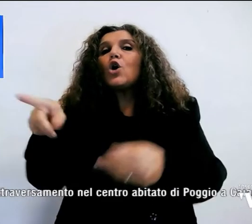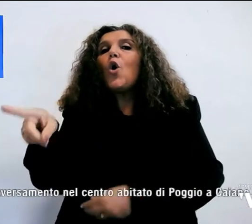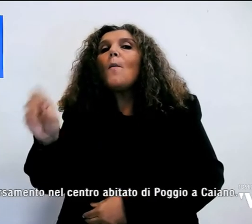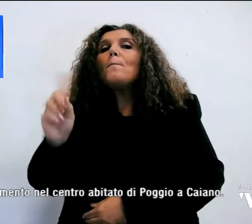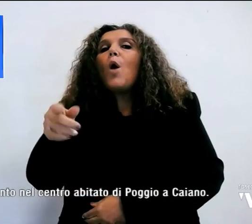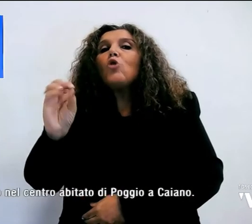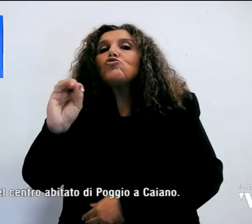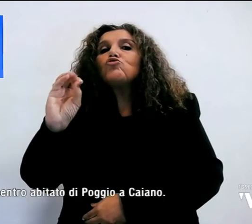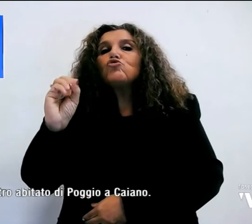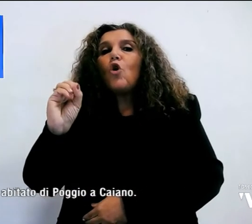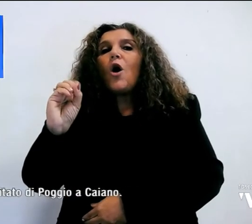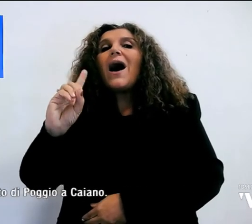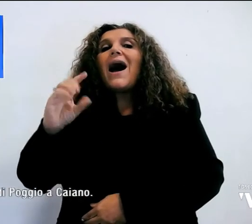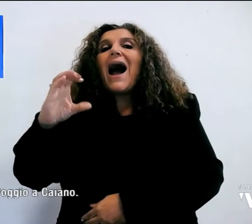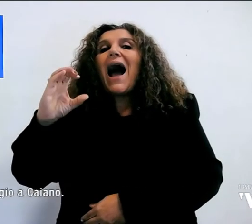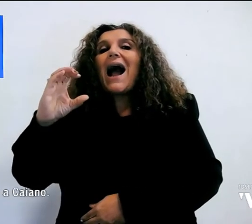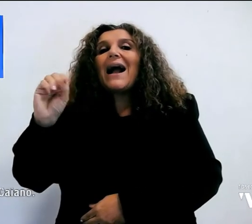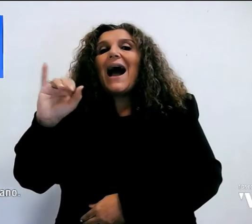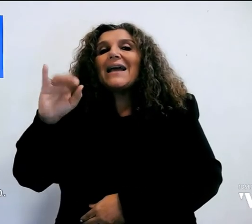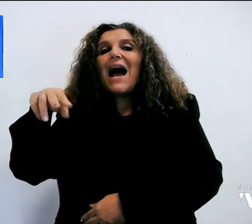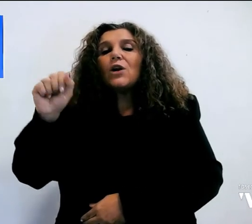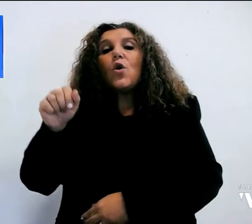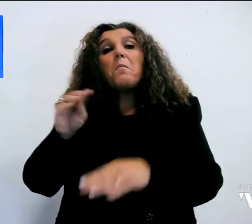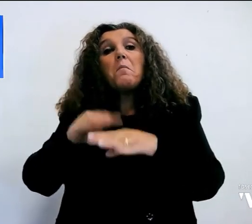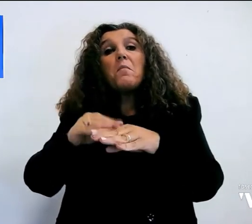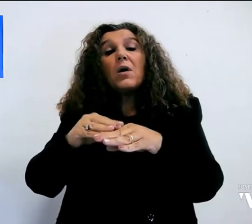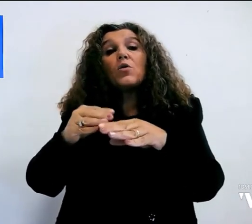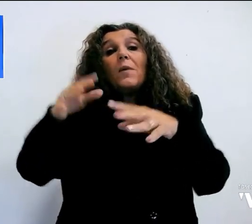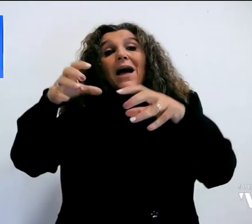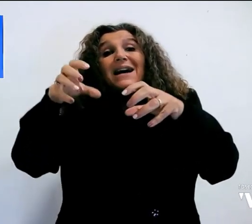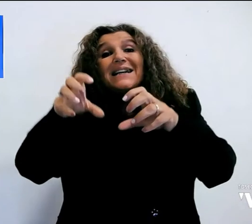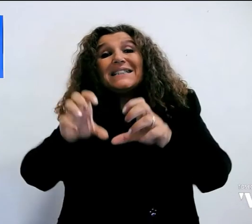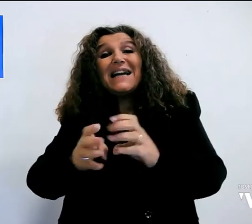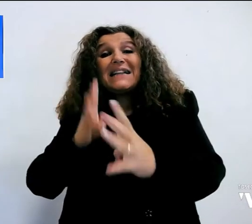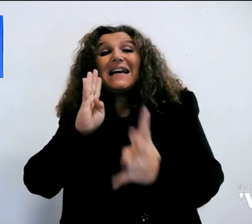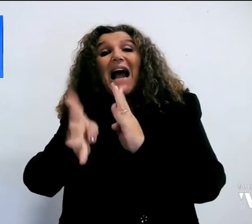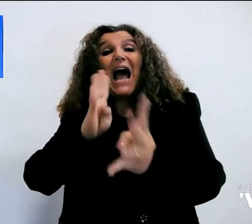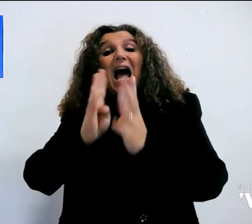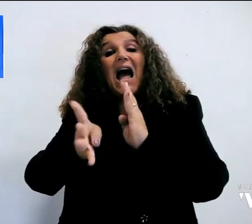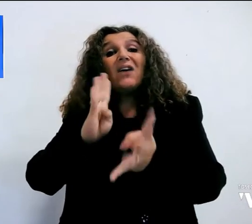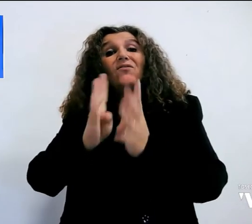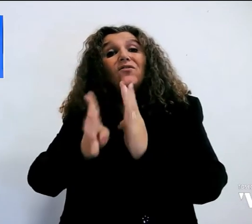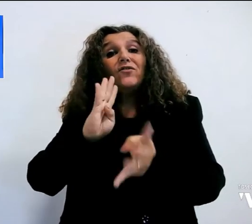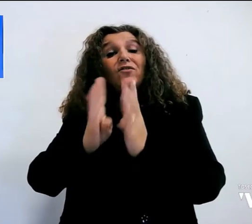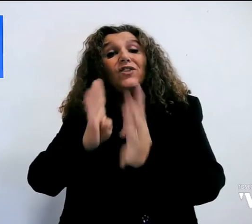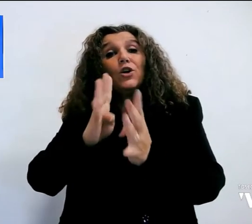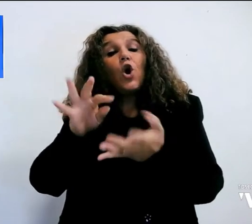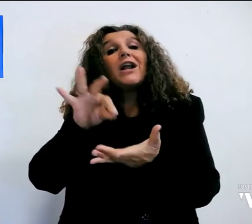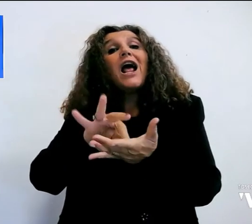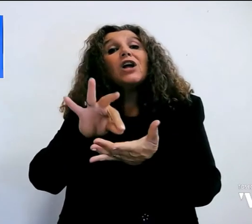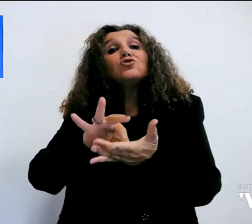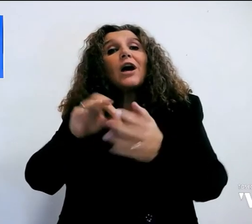bretella permetterà di ridurre il traffico veicolare di attraversamento nel centro abitato di